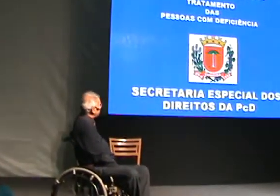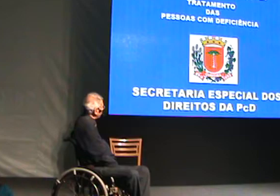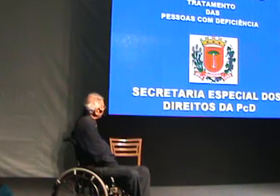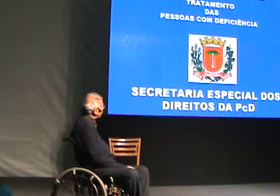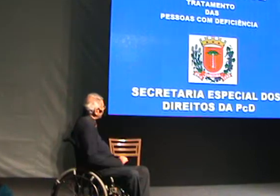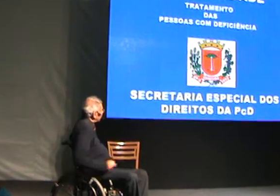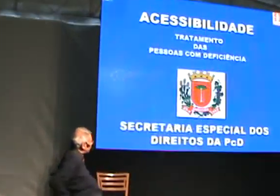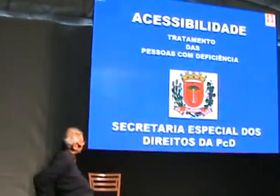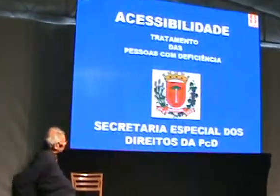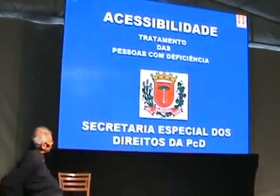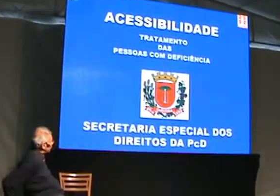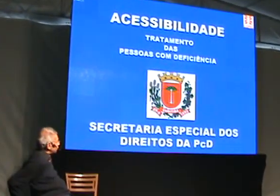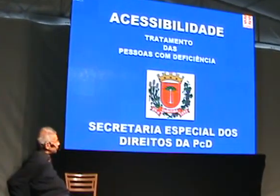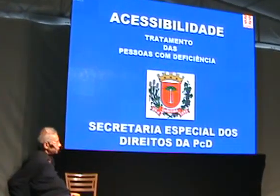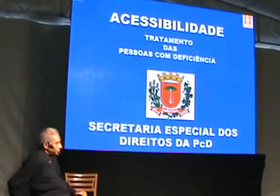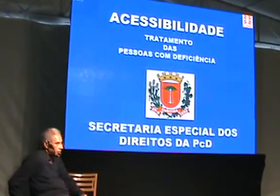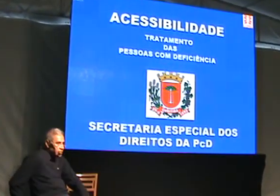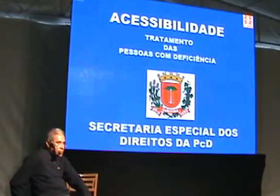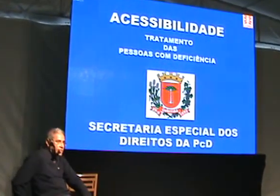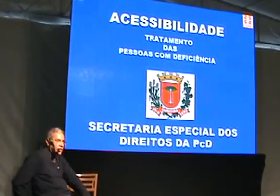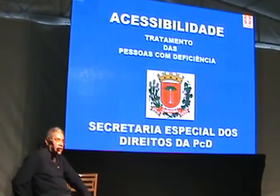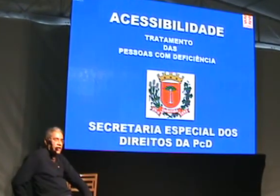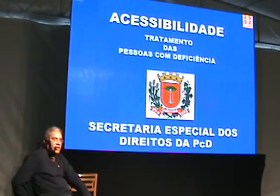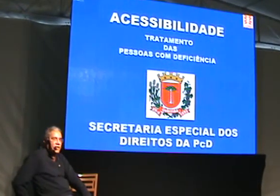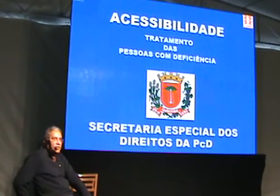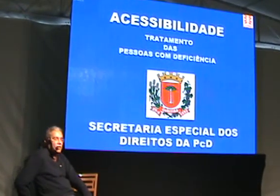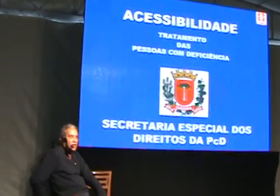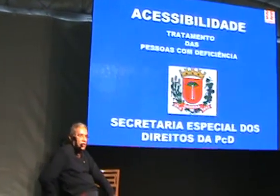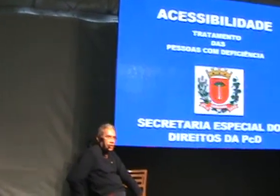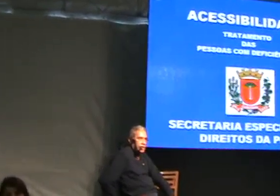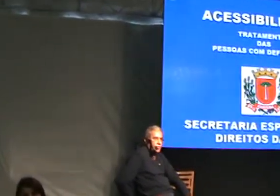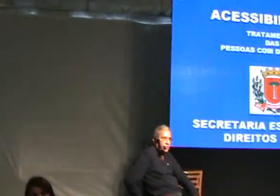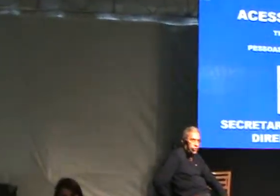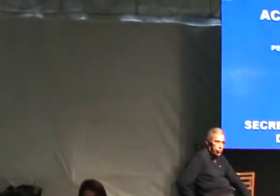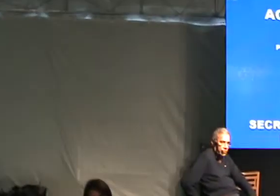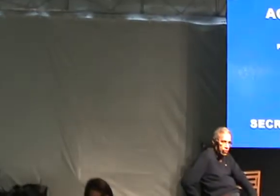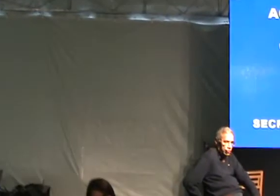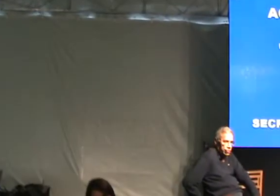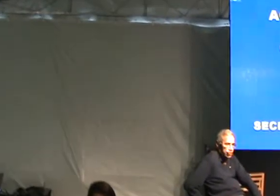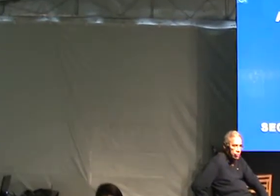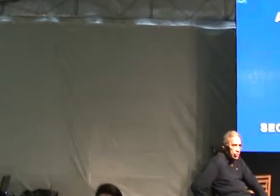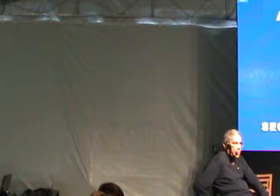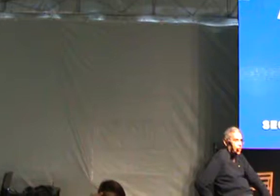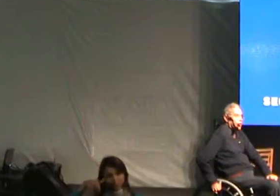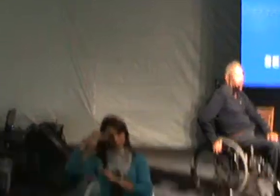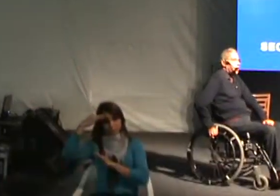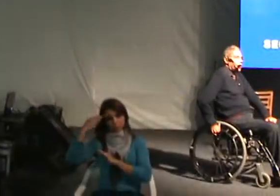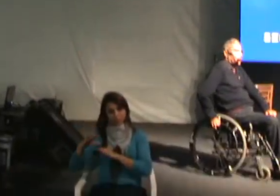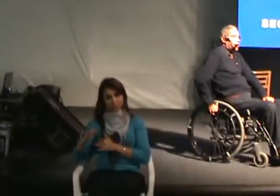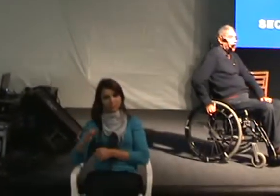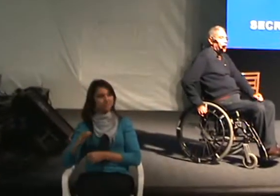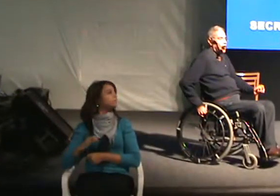Especial dos Direitos da Pessoa com Deficiência, uma secretaria da Prefeitura de Curitiba,